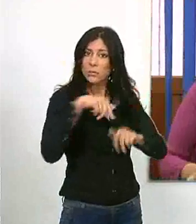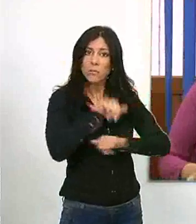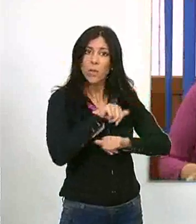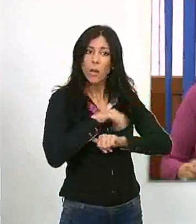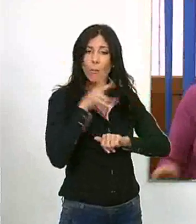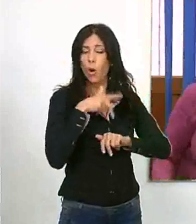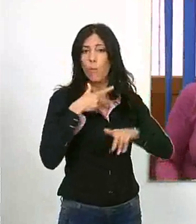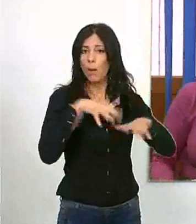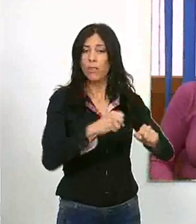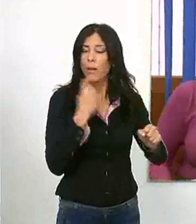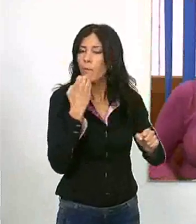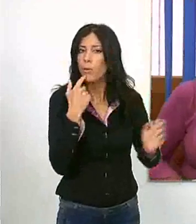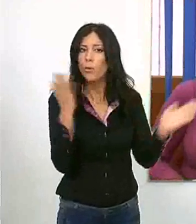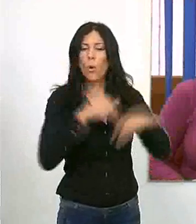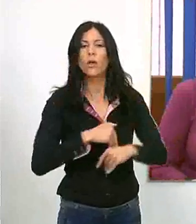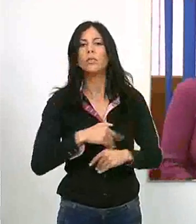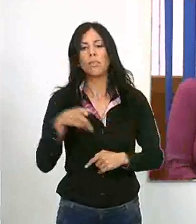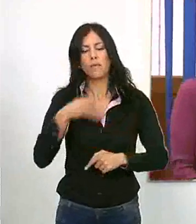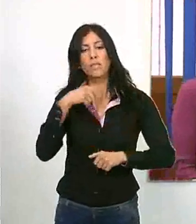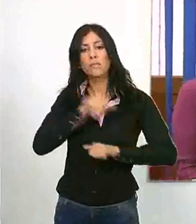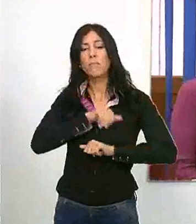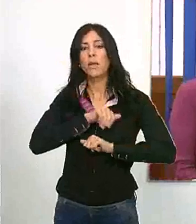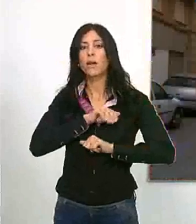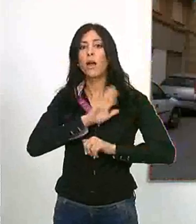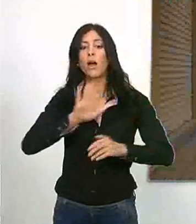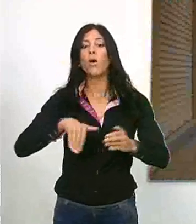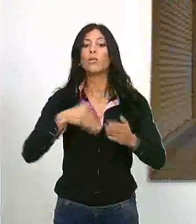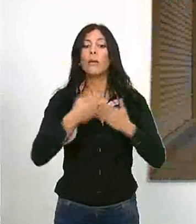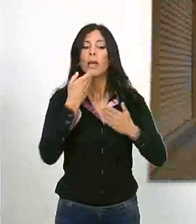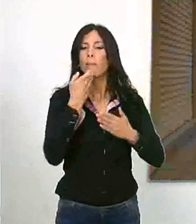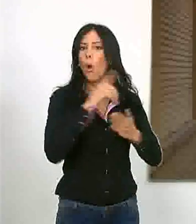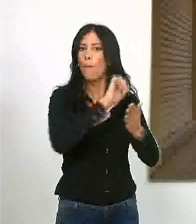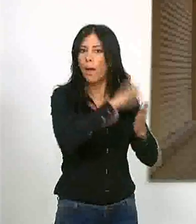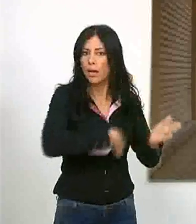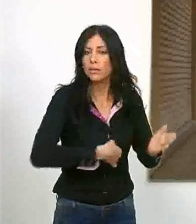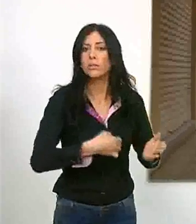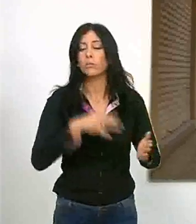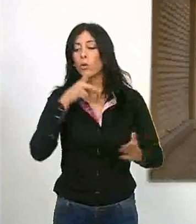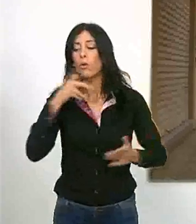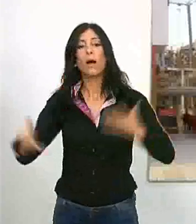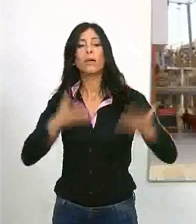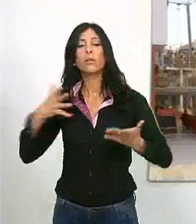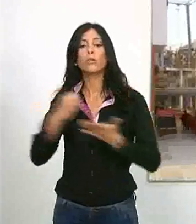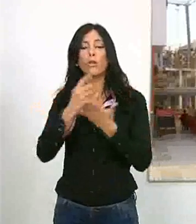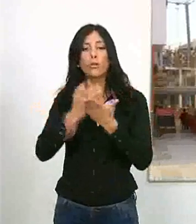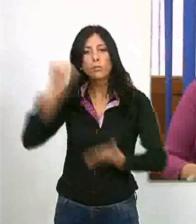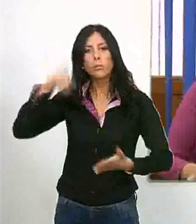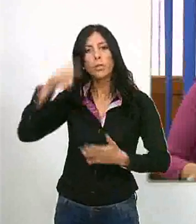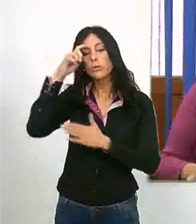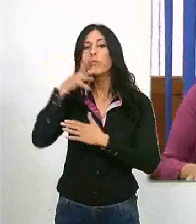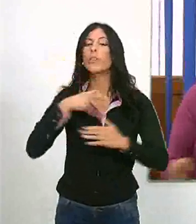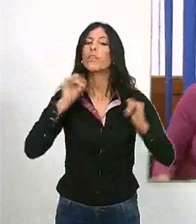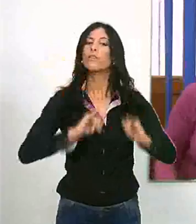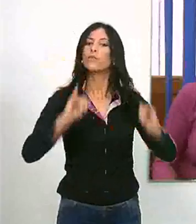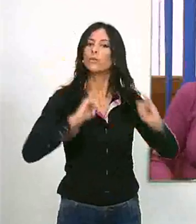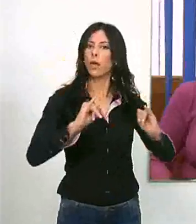que se han quedado sin plaza, estos tendrán que esperar a que haya una vacante y ha animado a Carchuneros y Caleños a